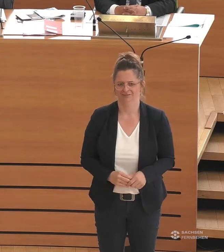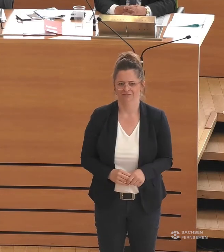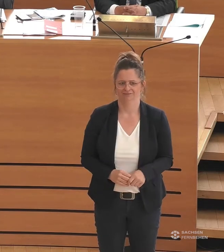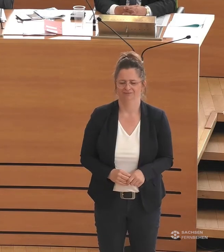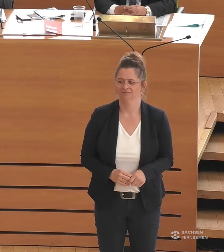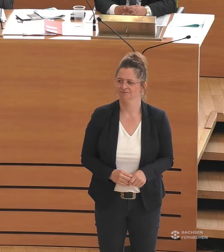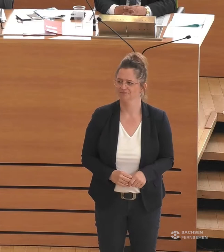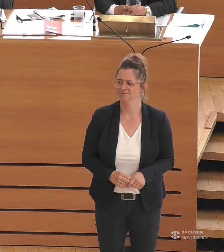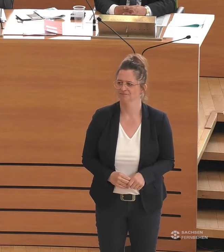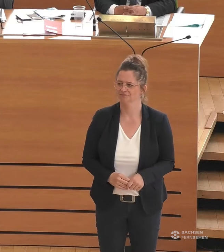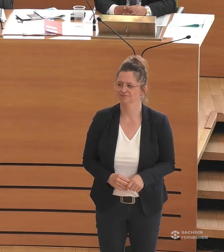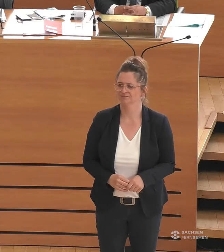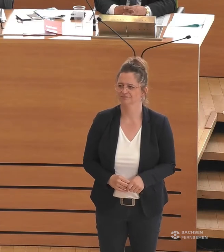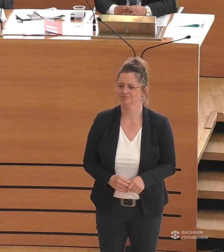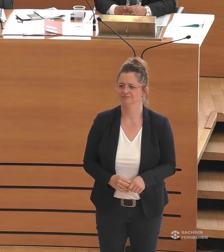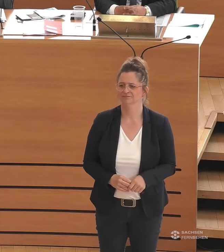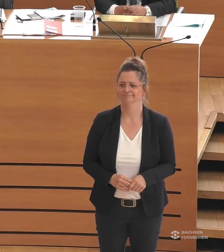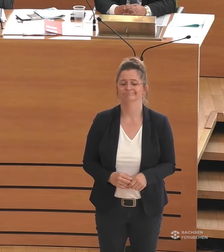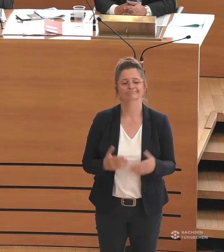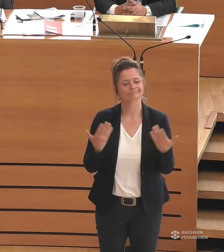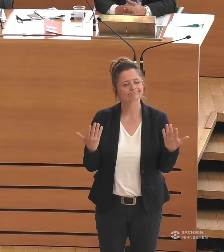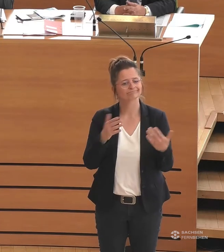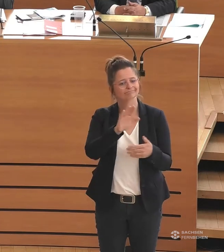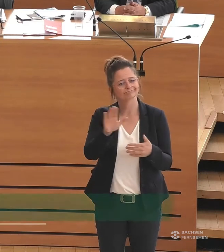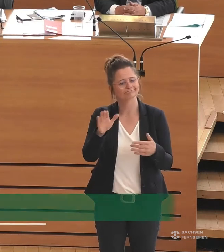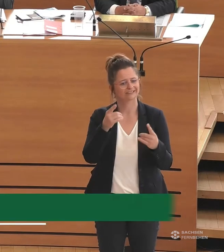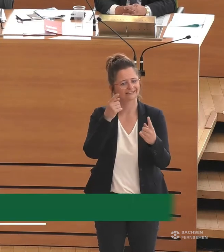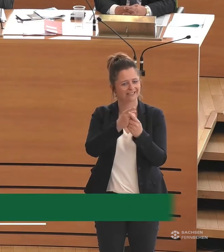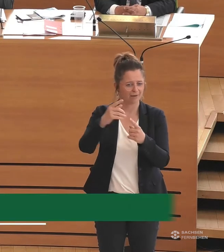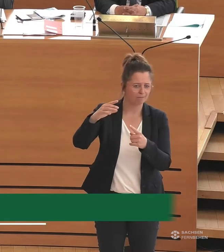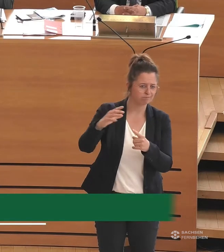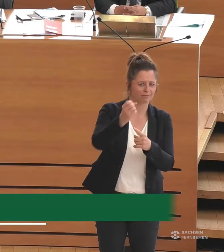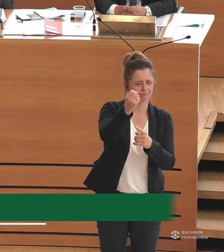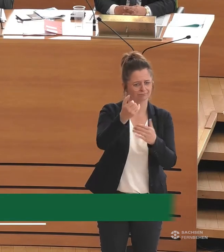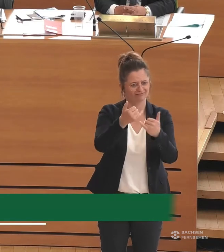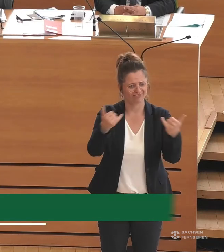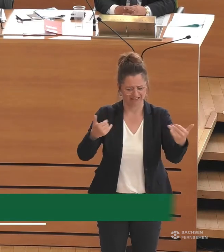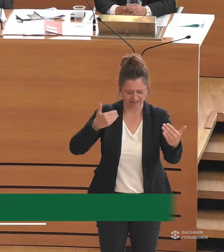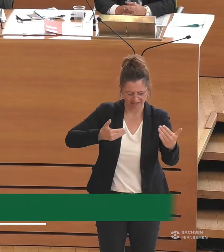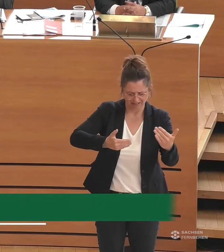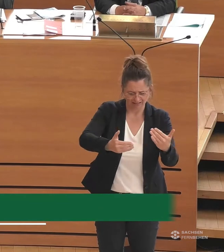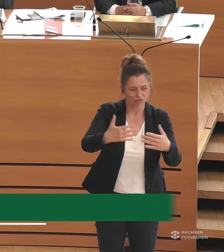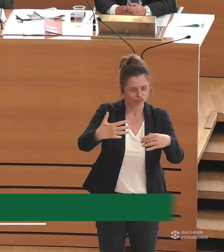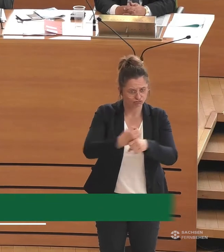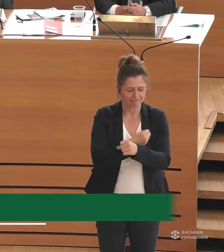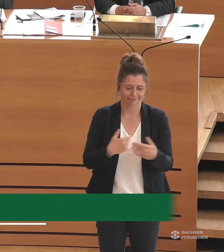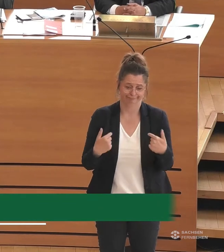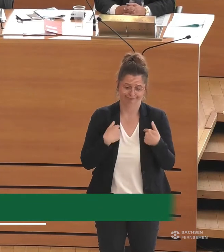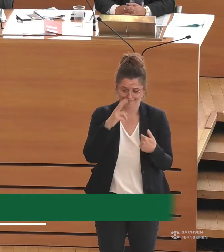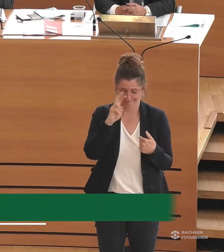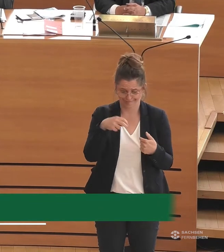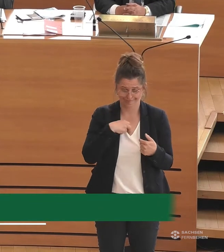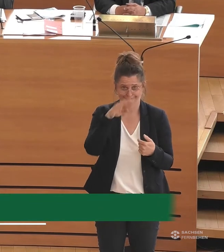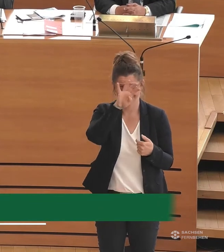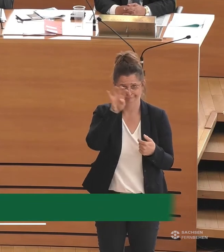Wie Sie Ihre Ziele also erreichen möchten, das ist hier fraglich. Nützen Sie